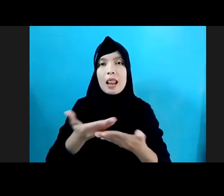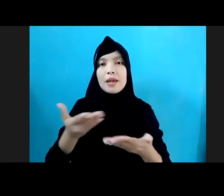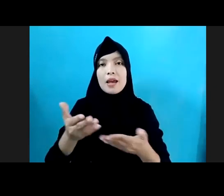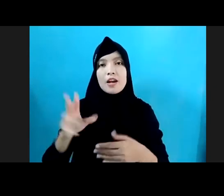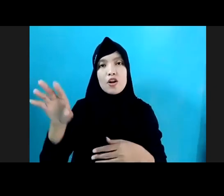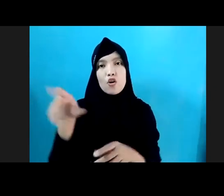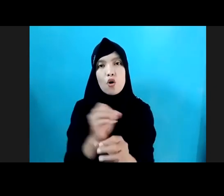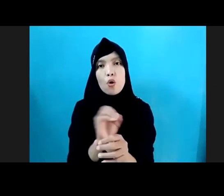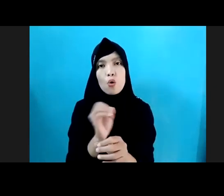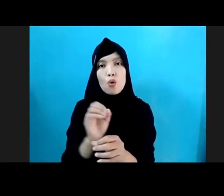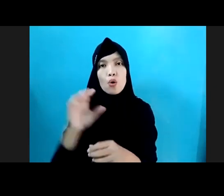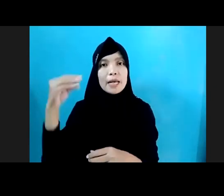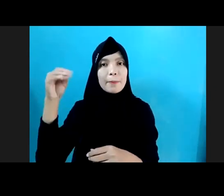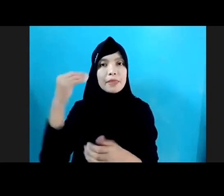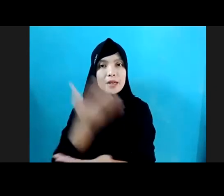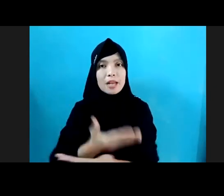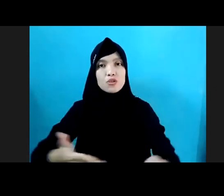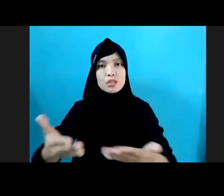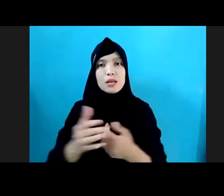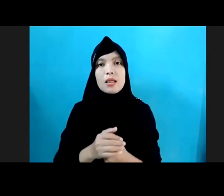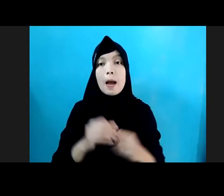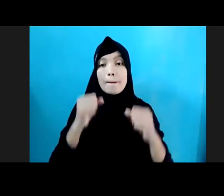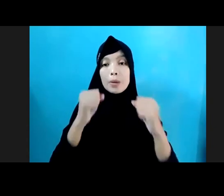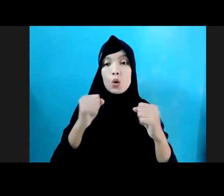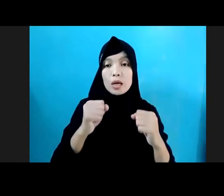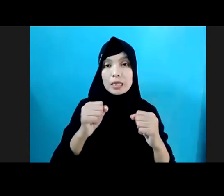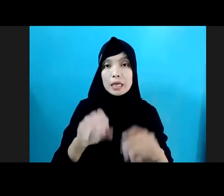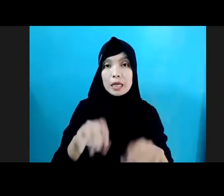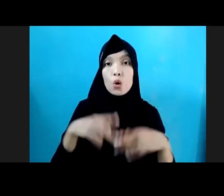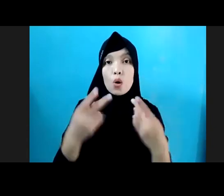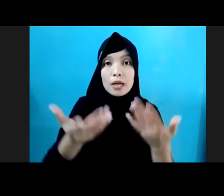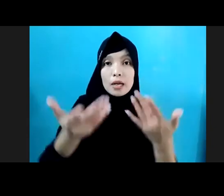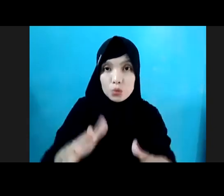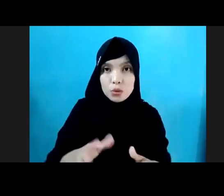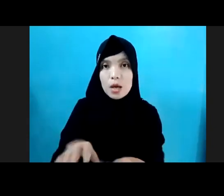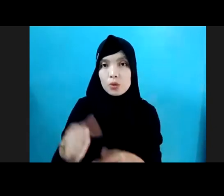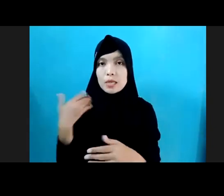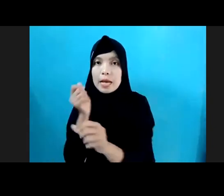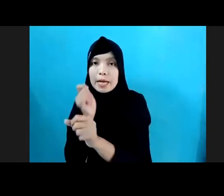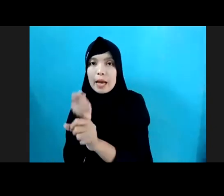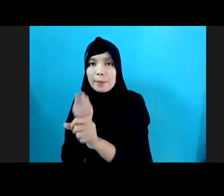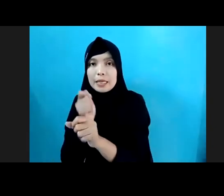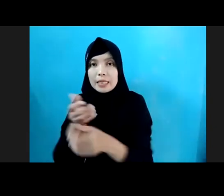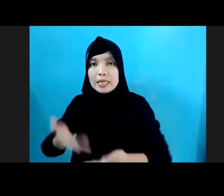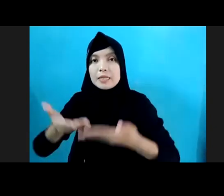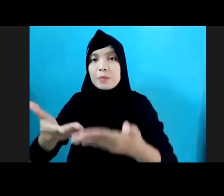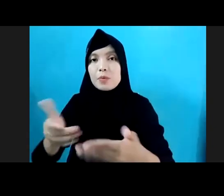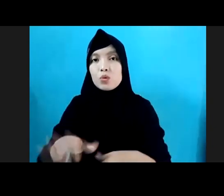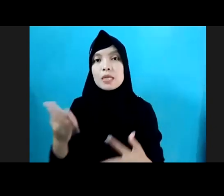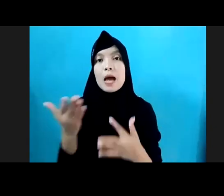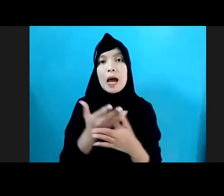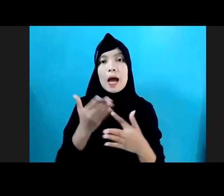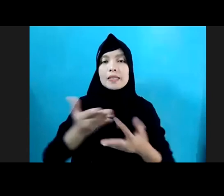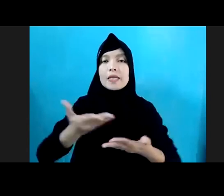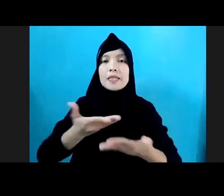Kementerian Sosial. Selain penguatan keluarga juga rehabilitasi diberikan dan akses kepada layanan diberikan untuk